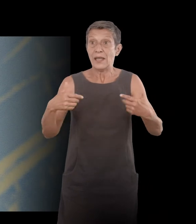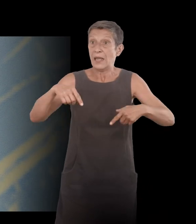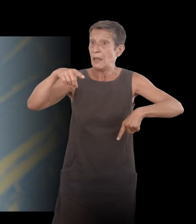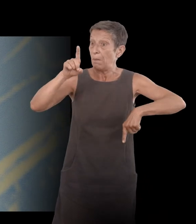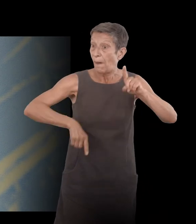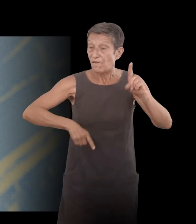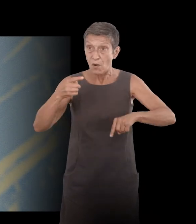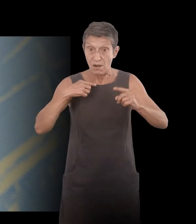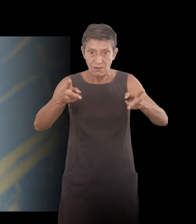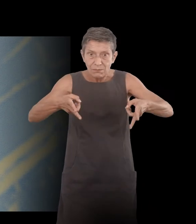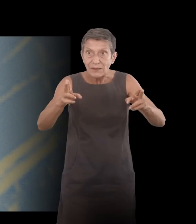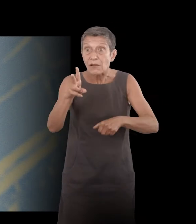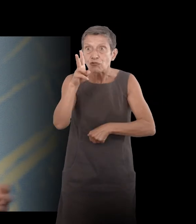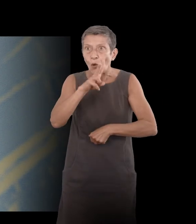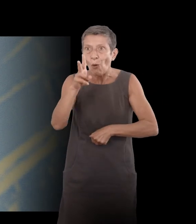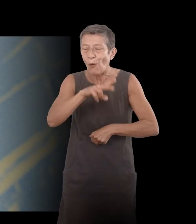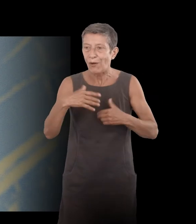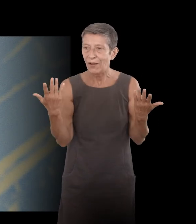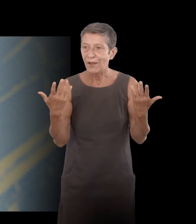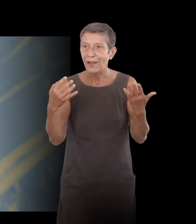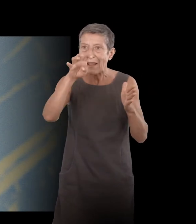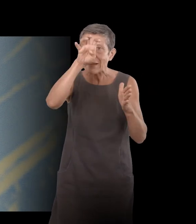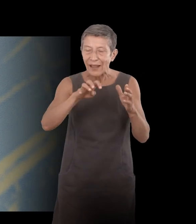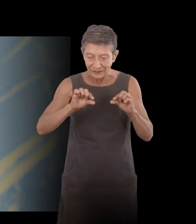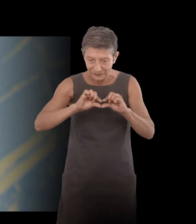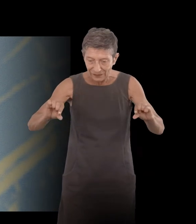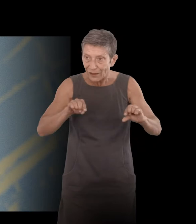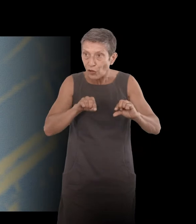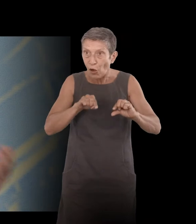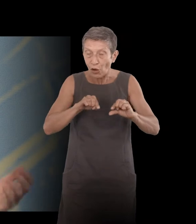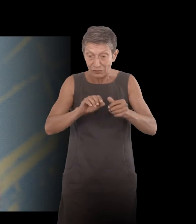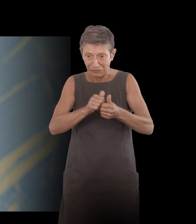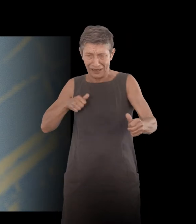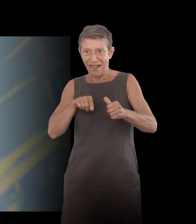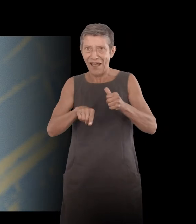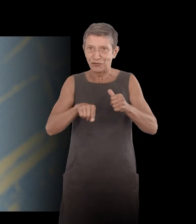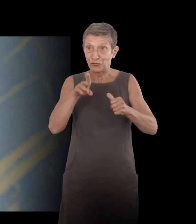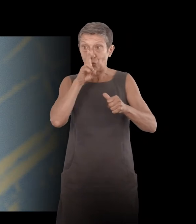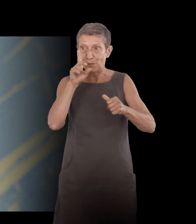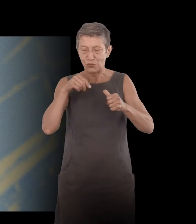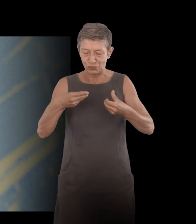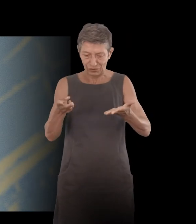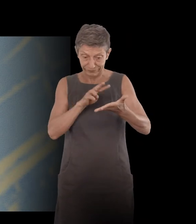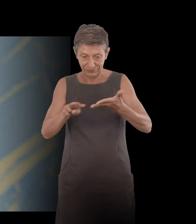sont drôles, et c'est vrai que les notes de bas de page décalées, il y en a plein où on sourit, on rit, et